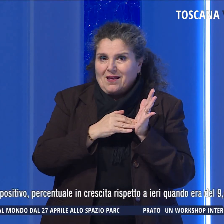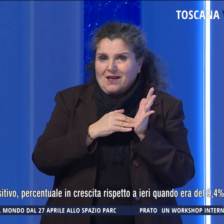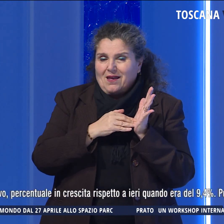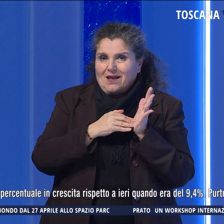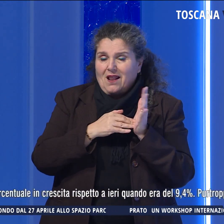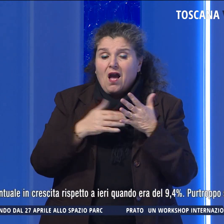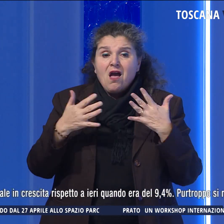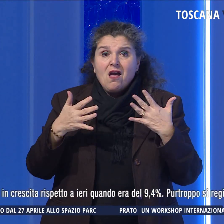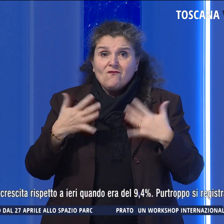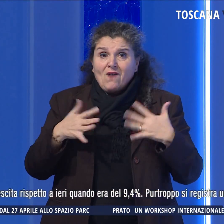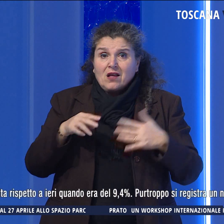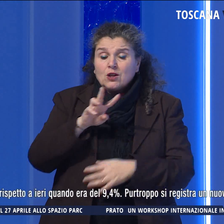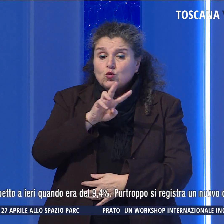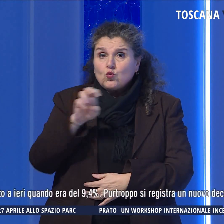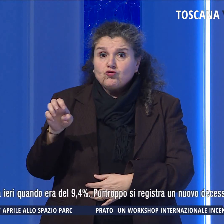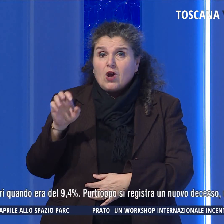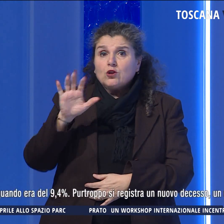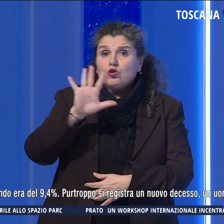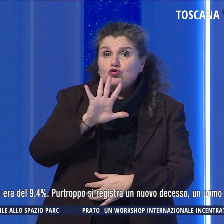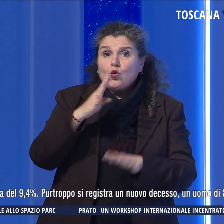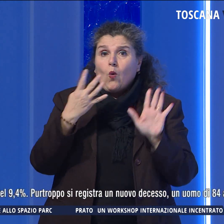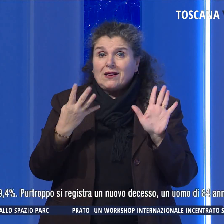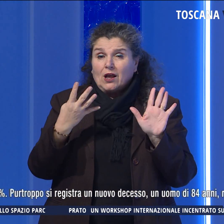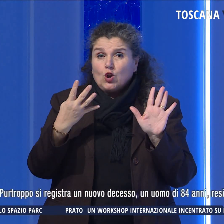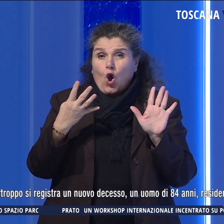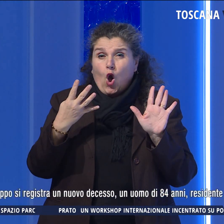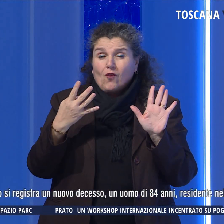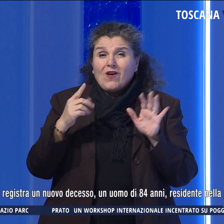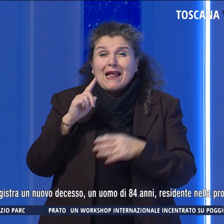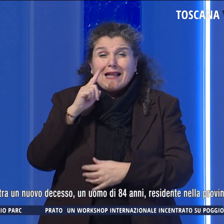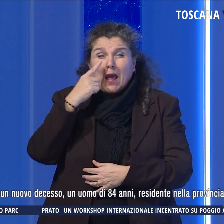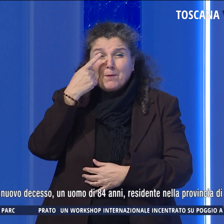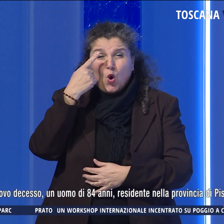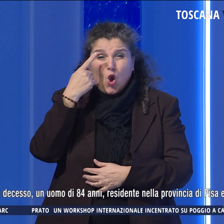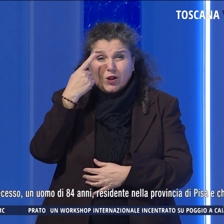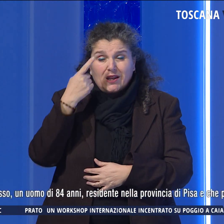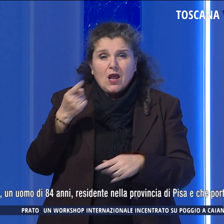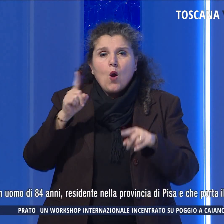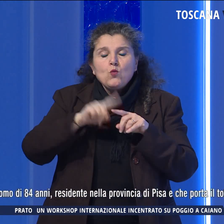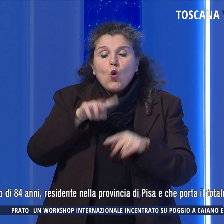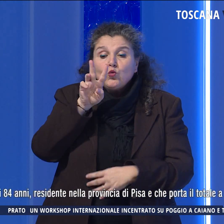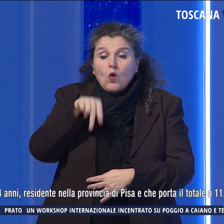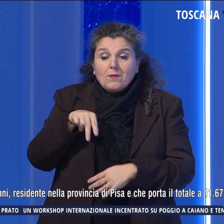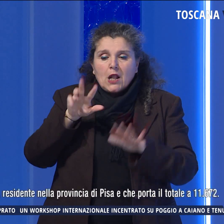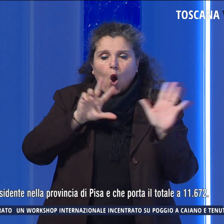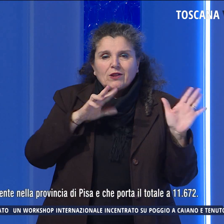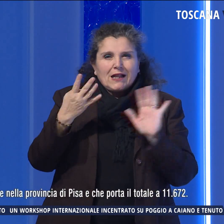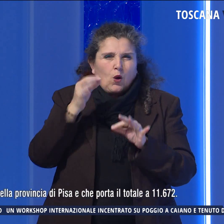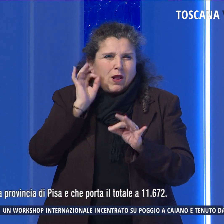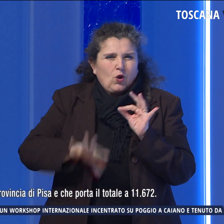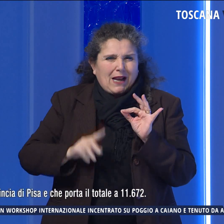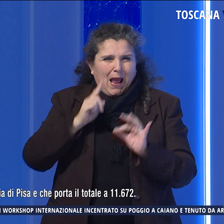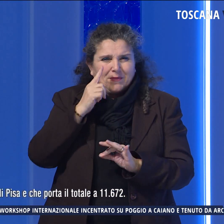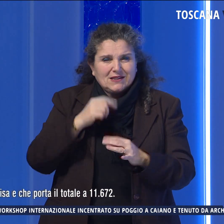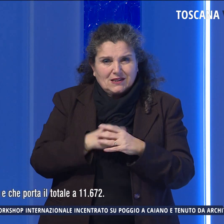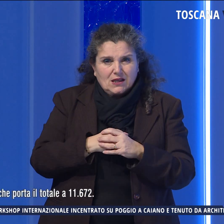stati eseguiti 259 tamponi molecolari e 2 mila 84 rapidi.